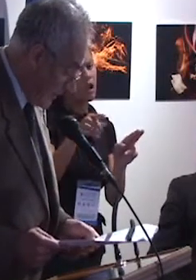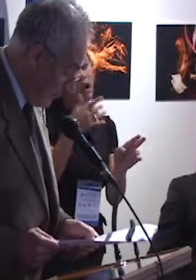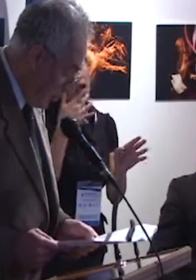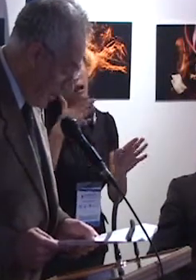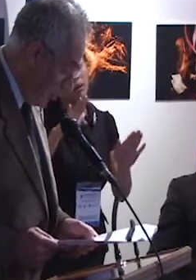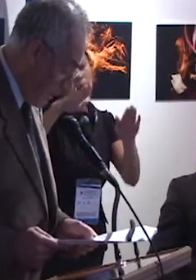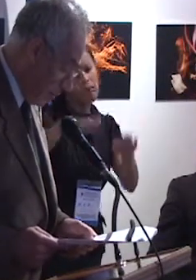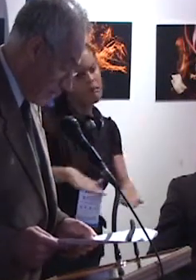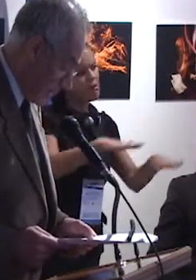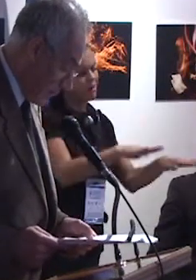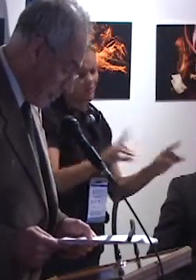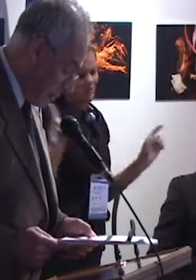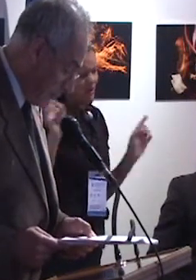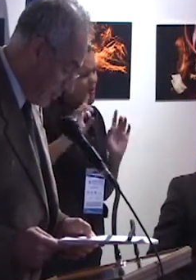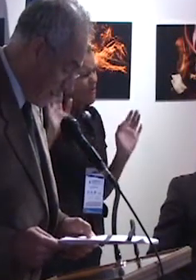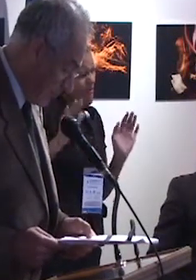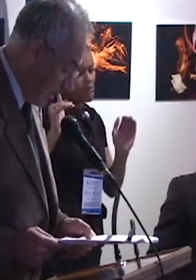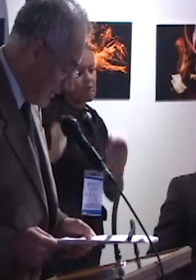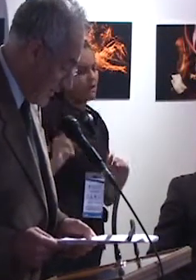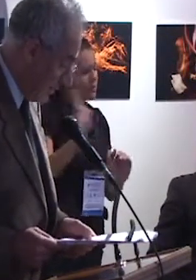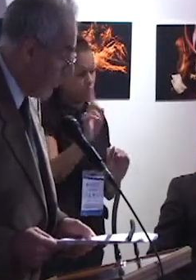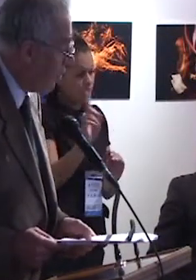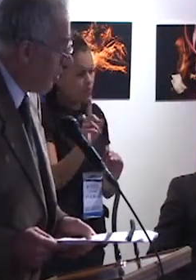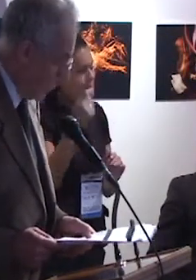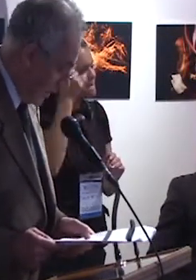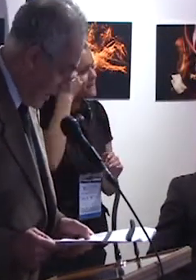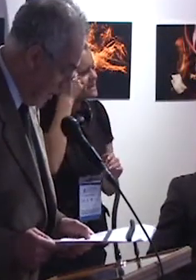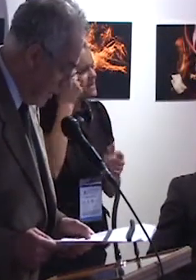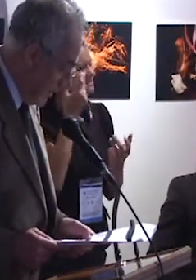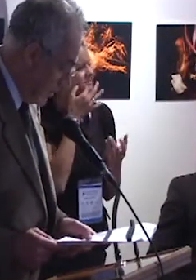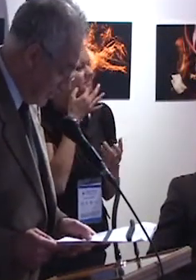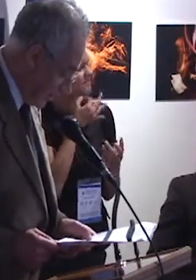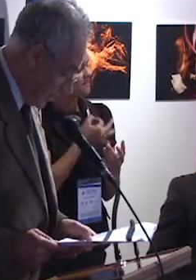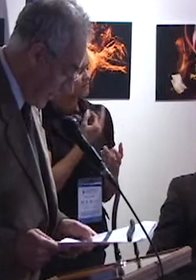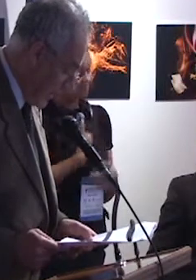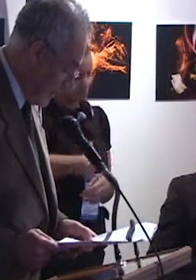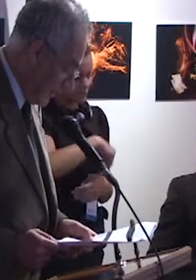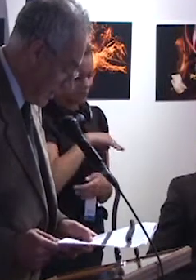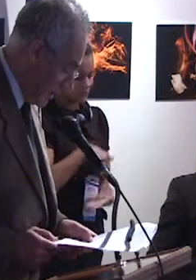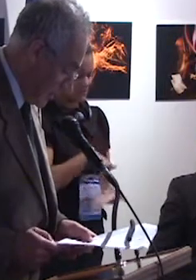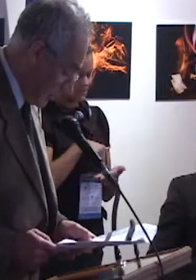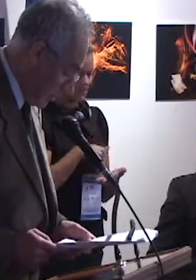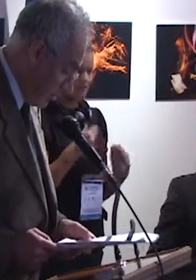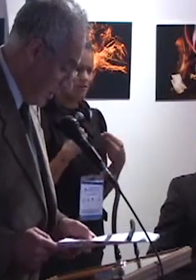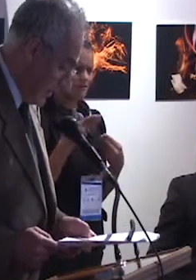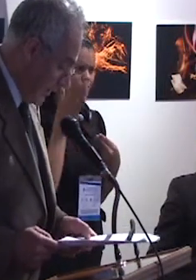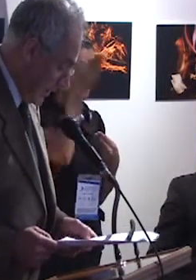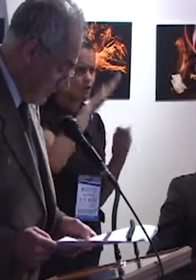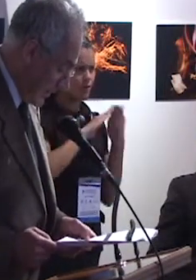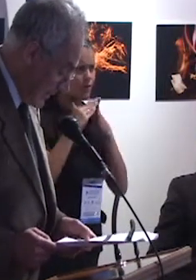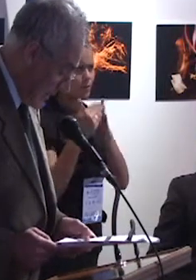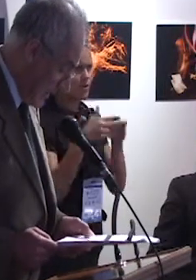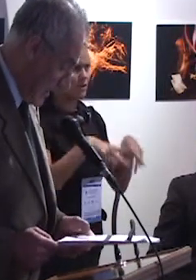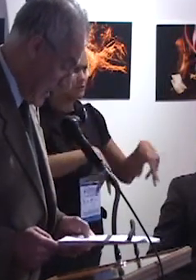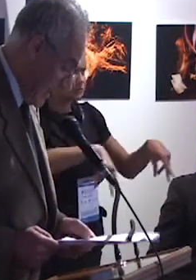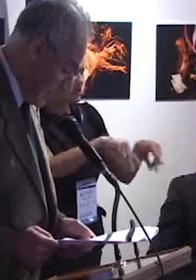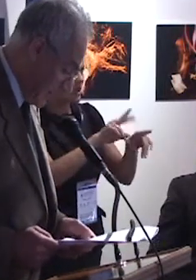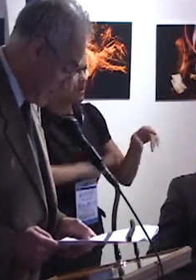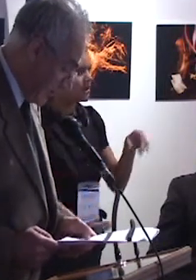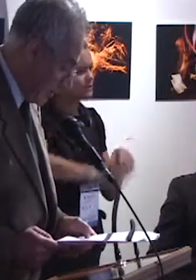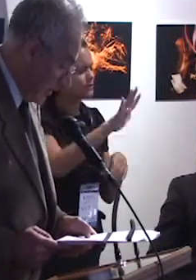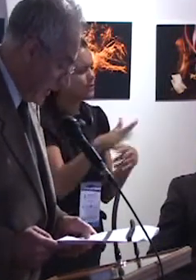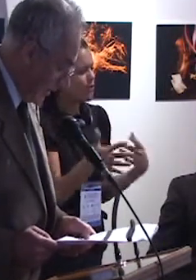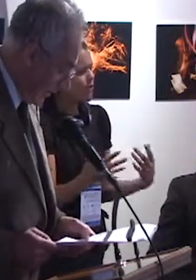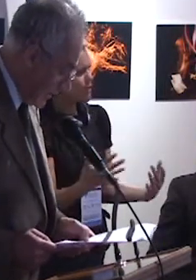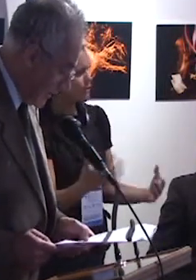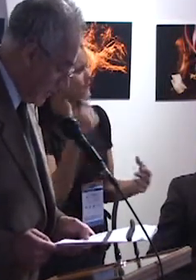sino porque se pone en juego nuestra propia supervivencia como comunidad, sociedad y civilización expresada en la